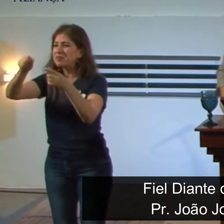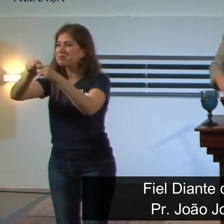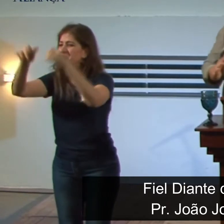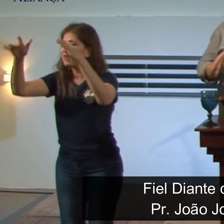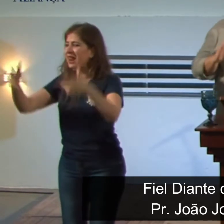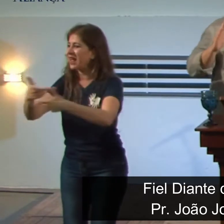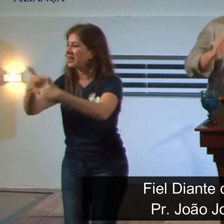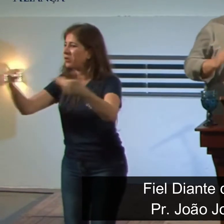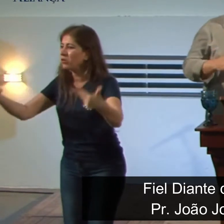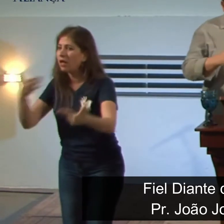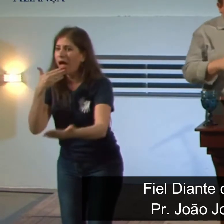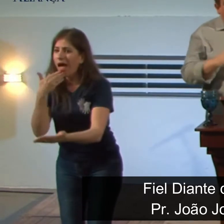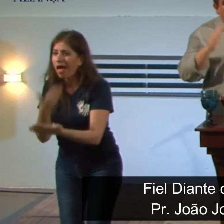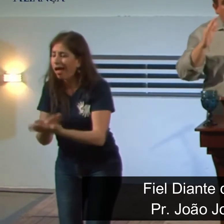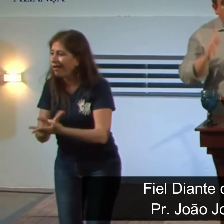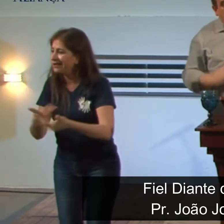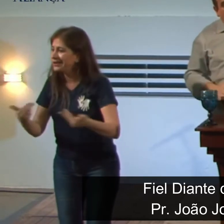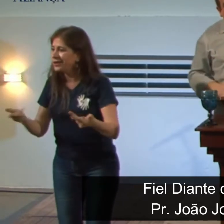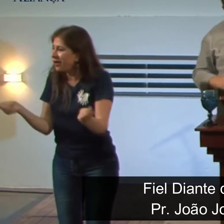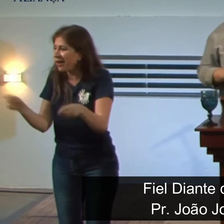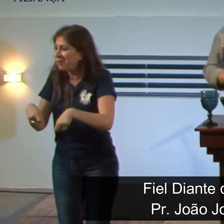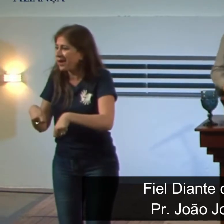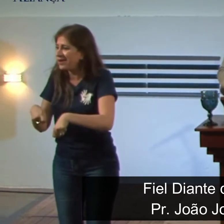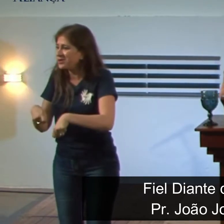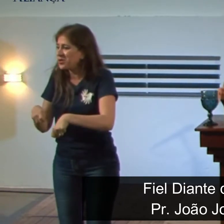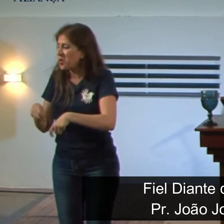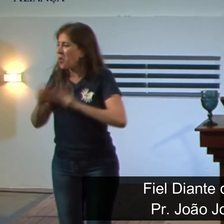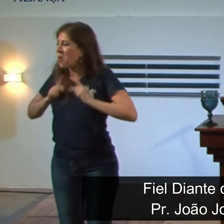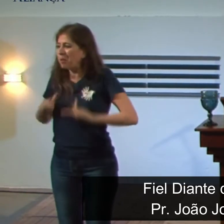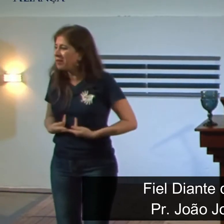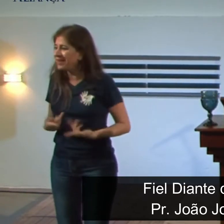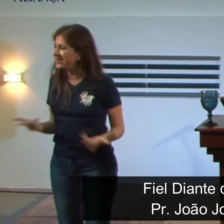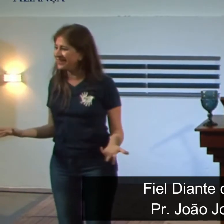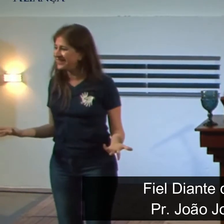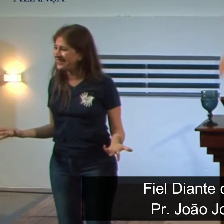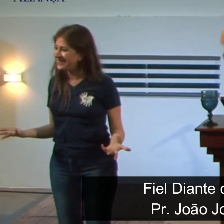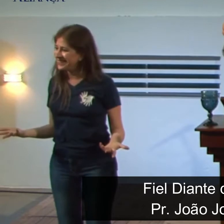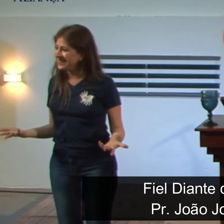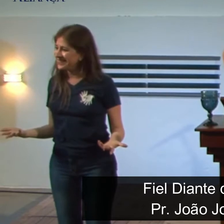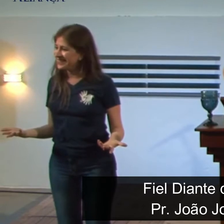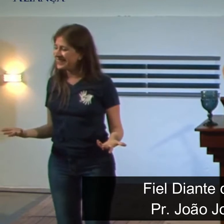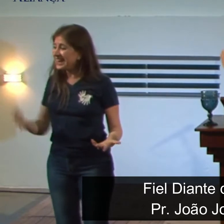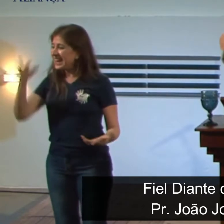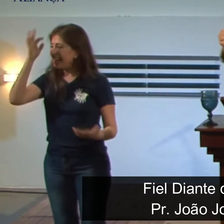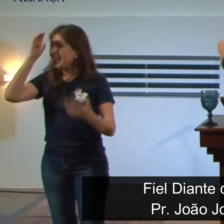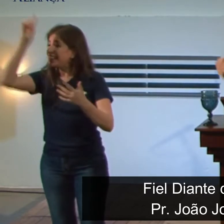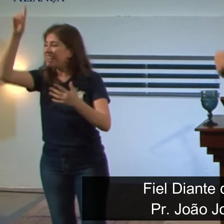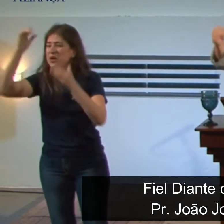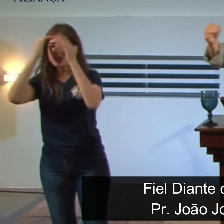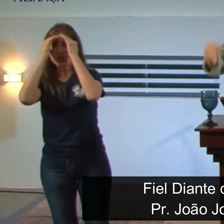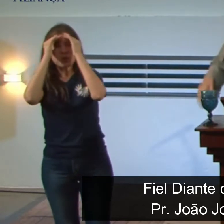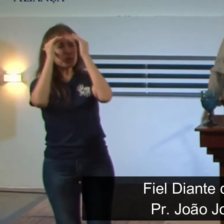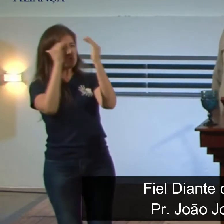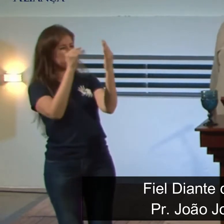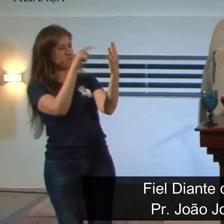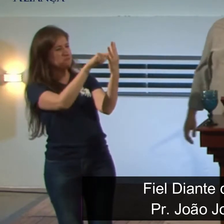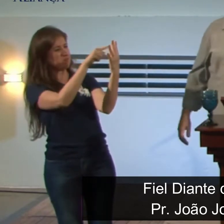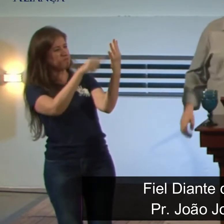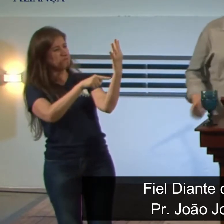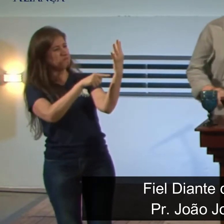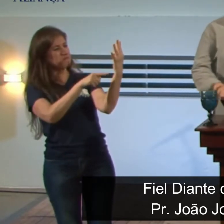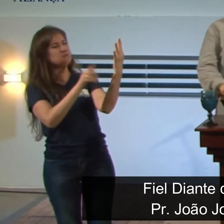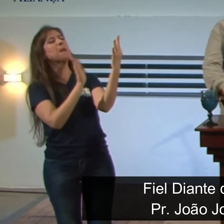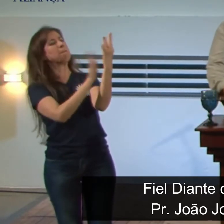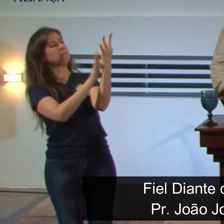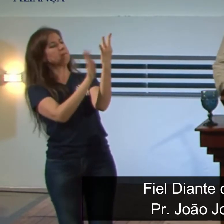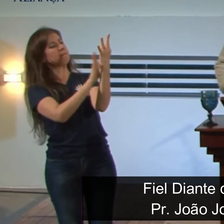5, perdão, versículo 18, ponto 5, versículo 18 ao versículo 21, Deus honra os jovens diante da boca do